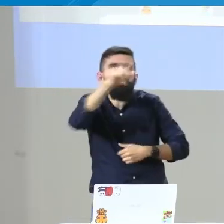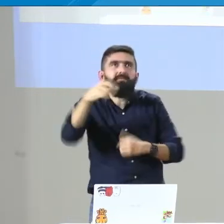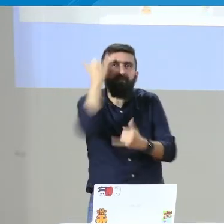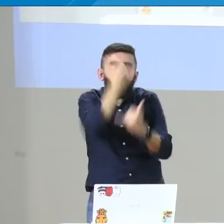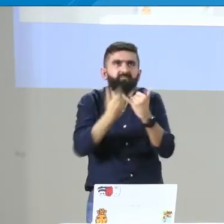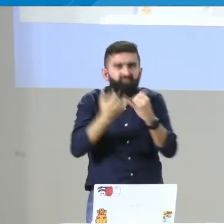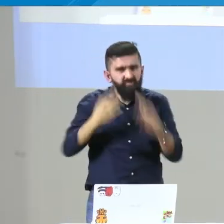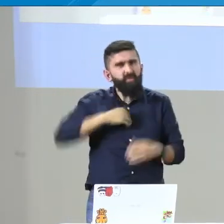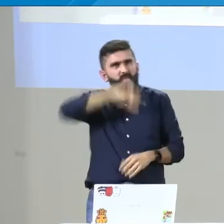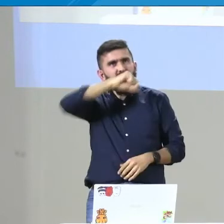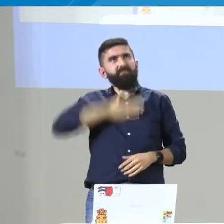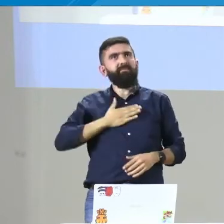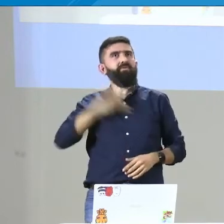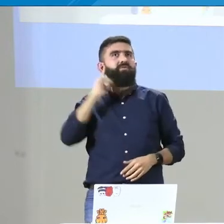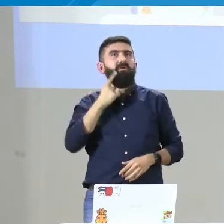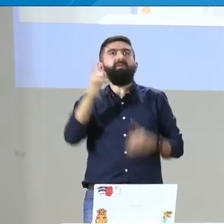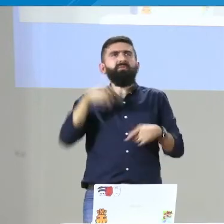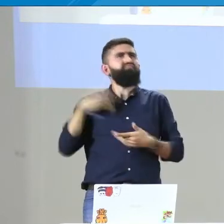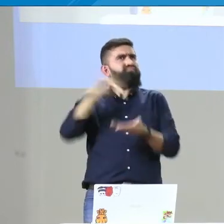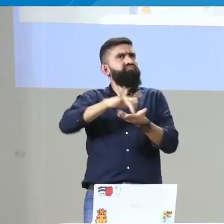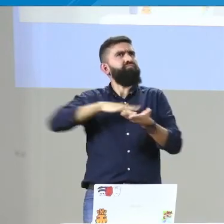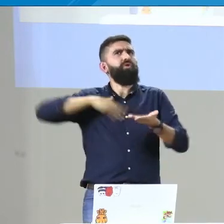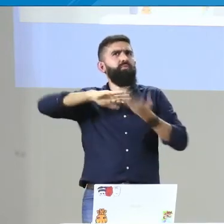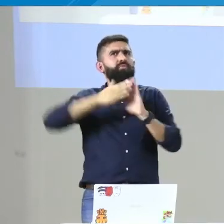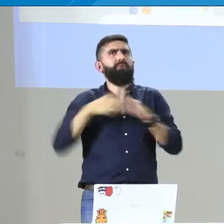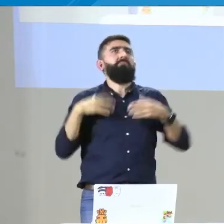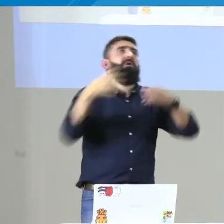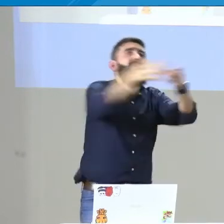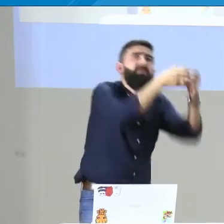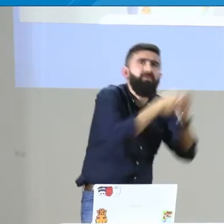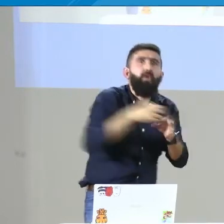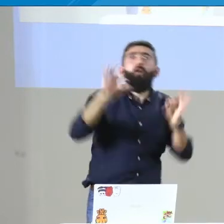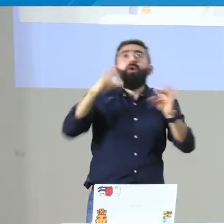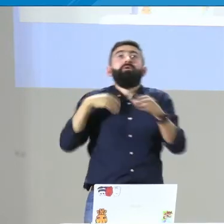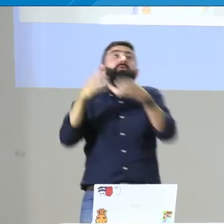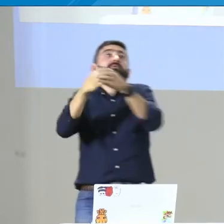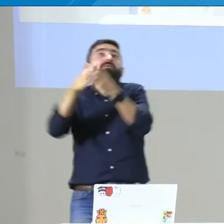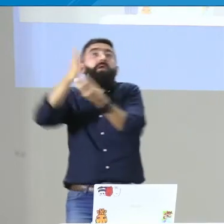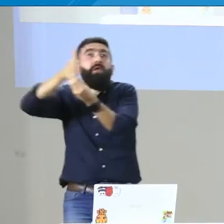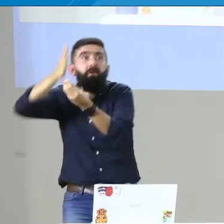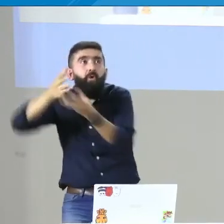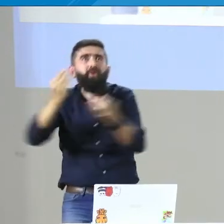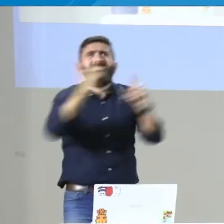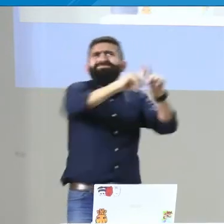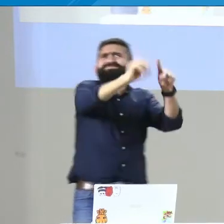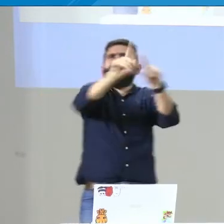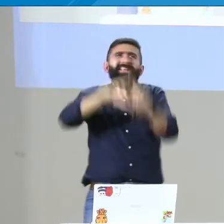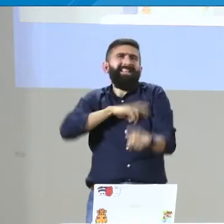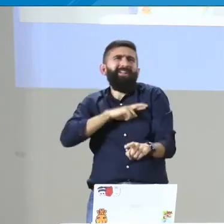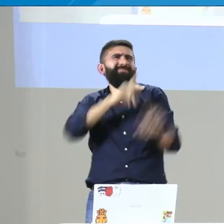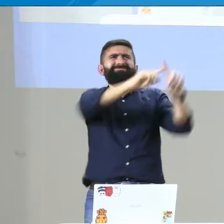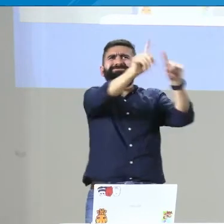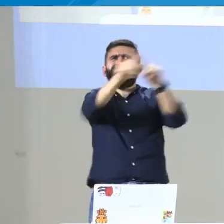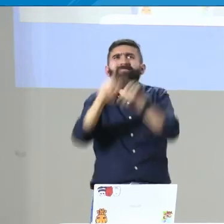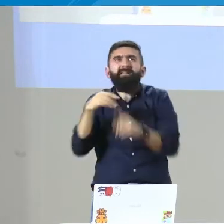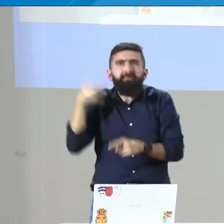identifica como una persona sorda? Sí, sí, sí, claro que sí. Yo me identifico como persona sorda y participo de diferentes actividades de la comunidad,